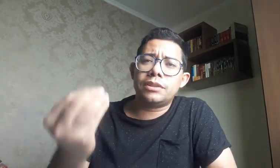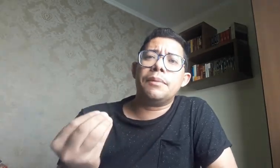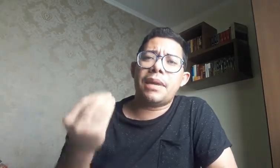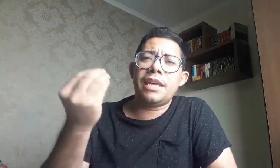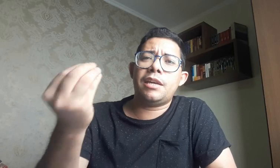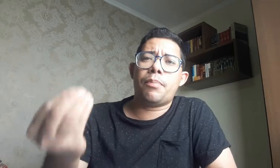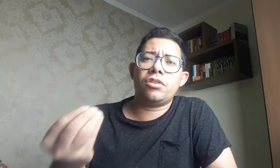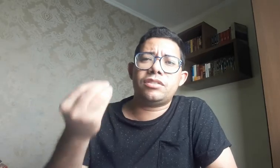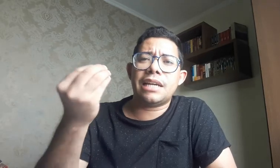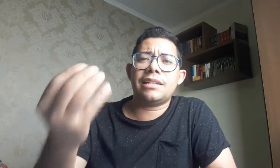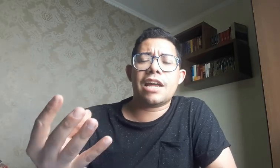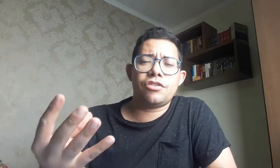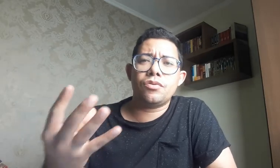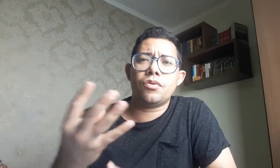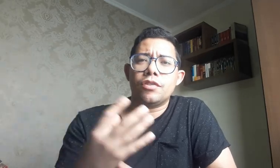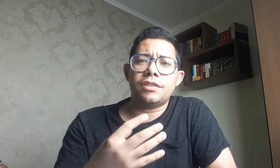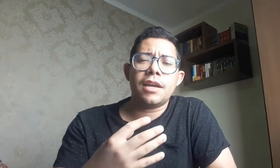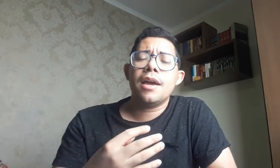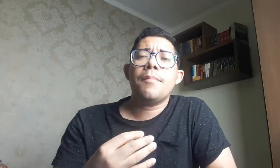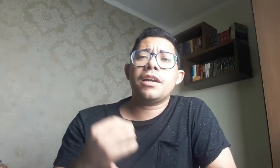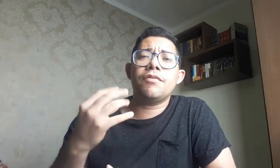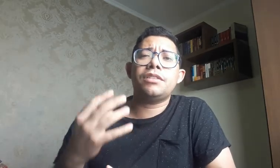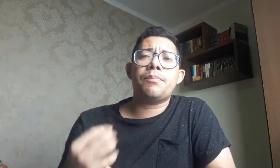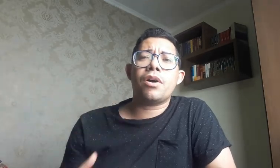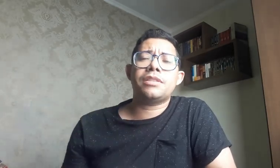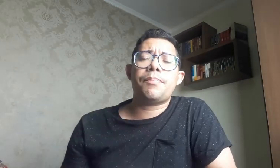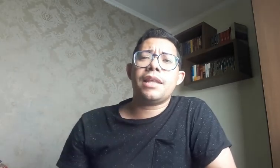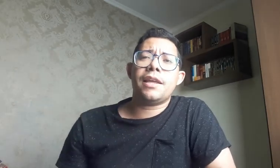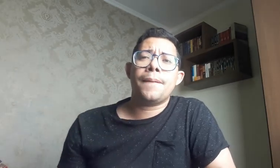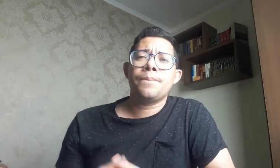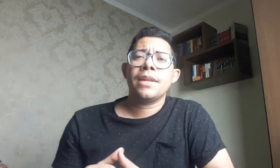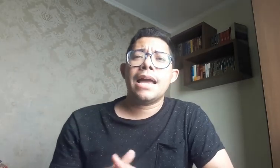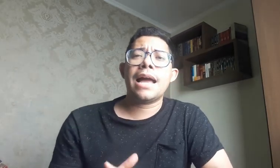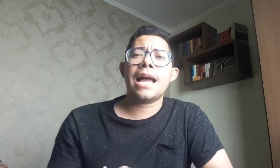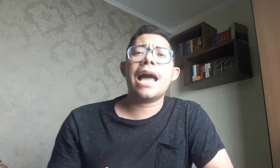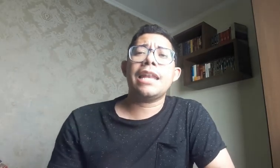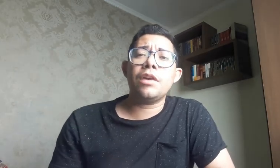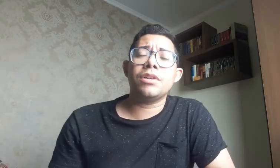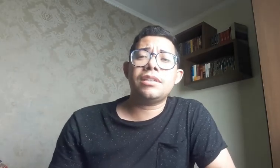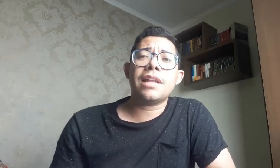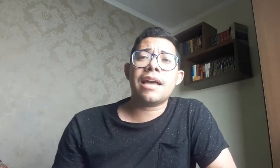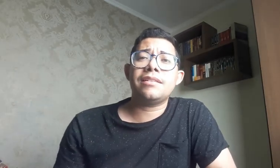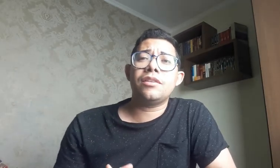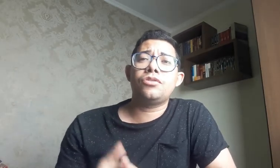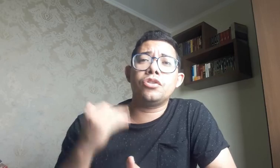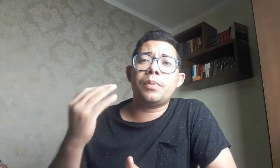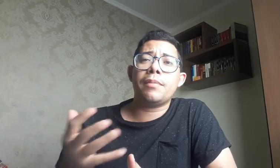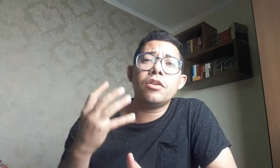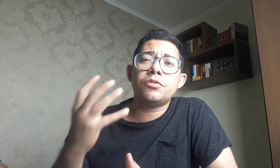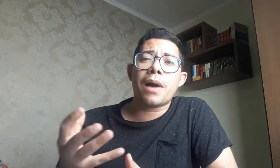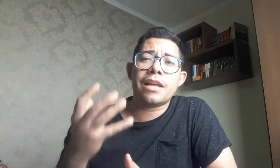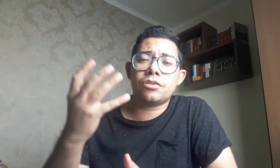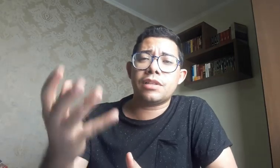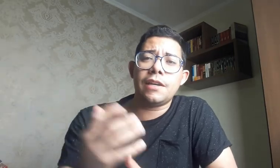também, que possam estar interagindo com você, para que você possa aprender a língua de sinais, dando seus primeiros passos aí